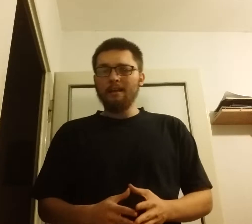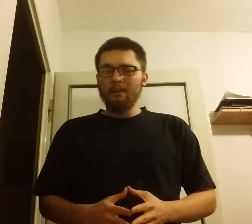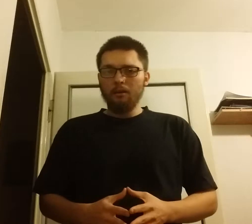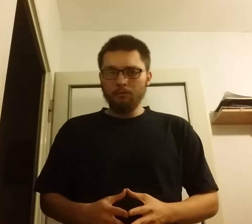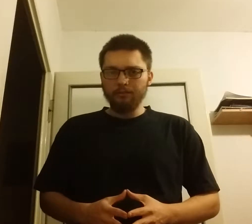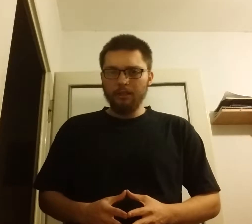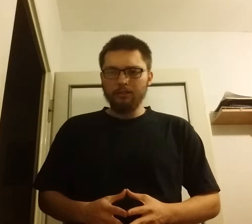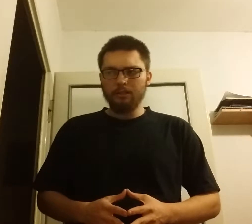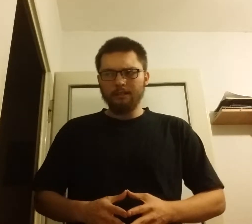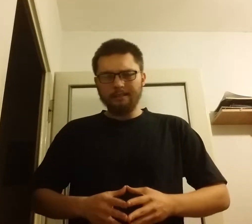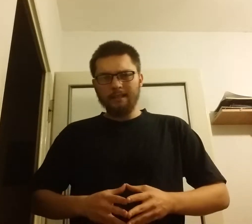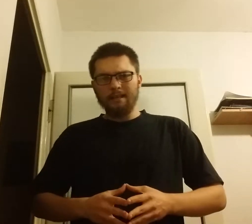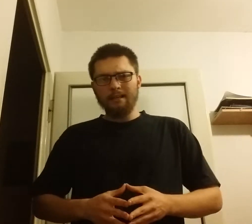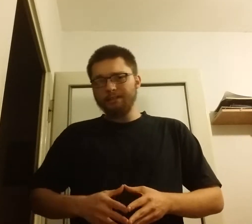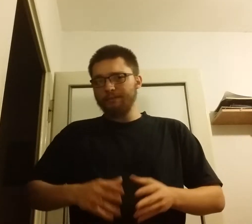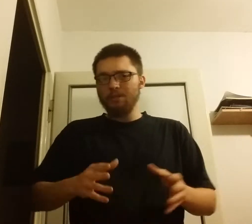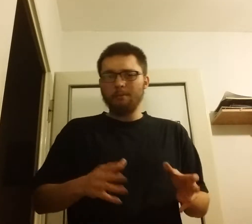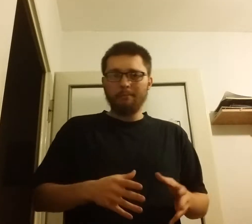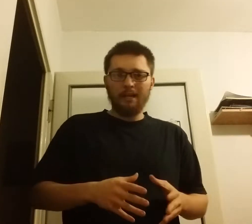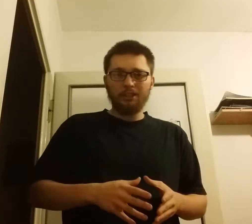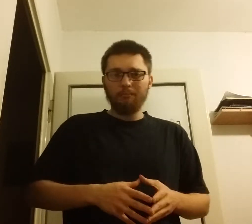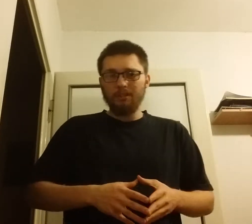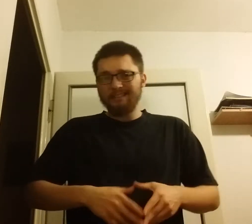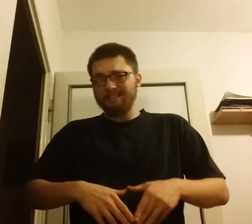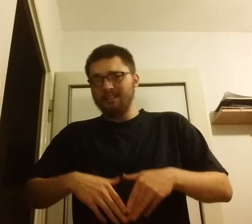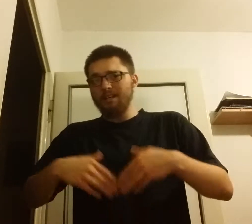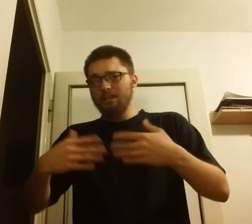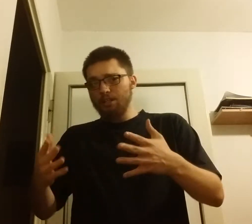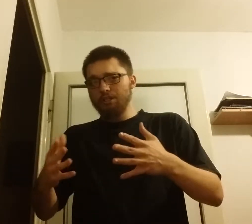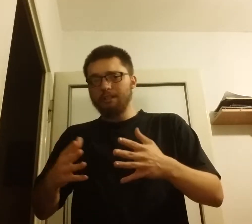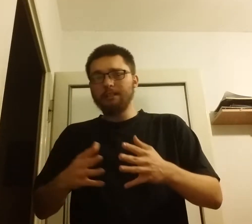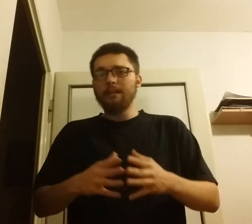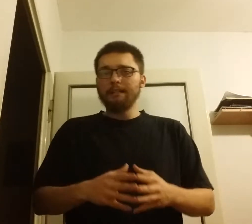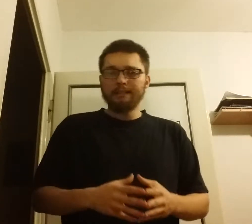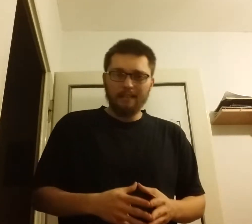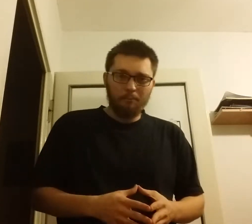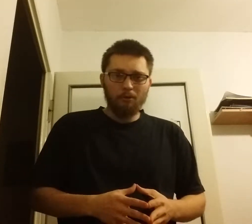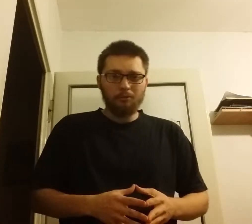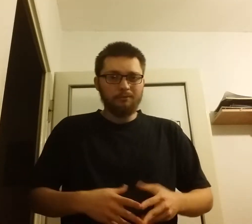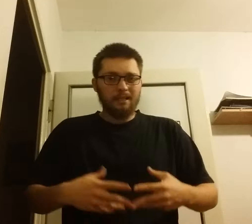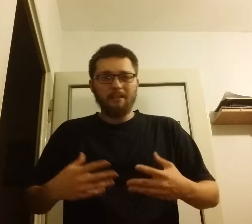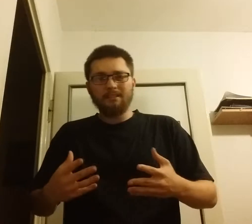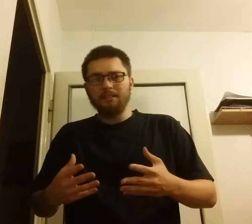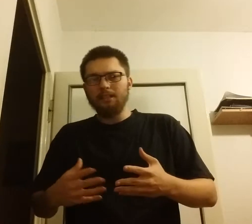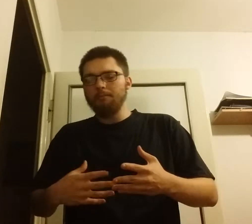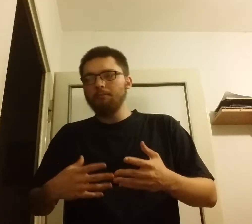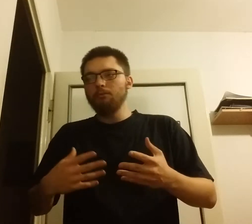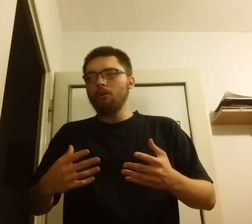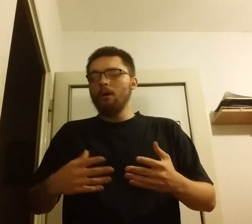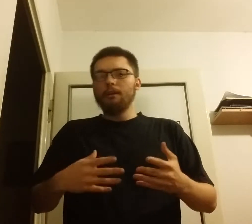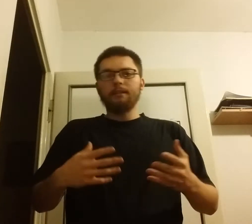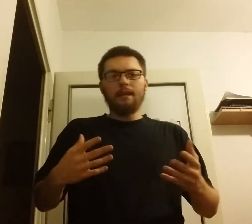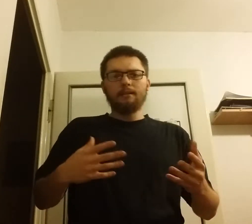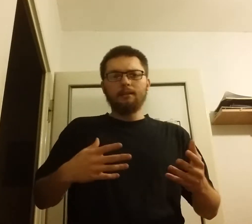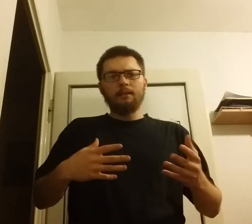również ze swoimi braćmi z innych zaborów. Tak między innymi było, kiedy